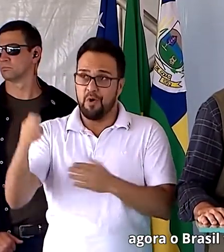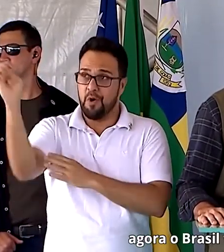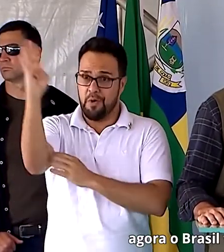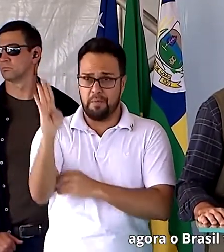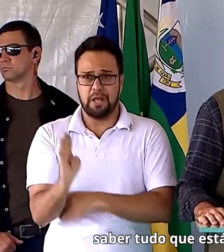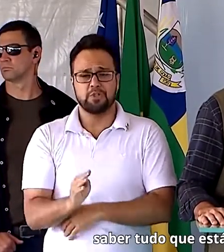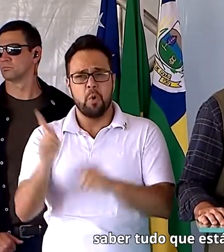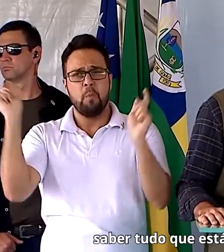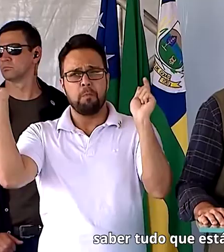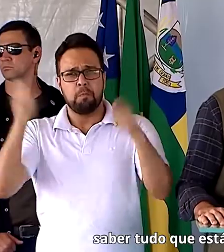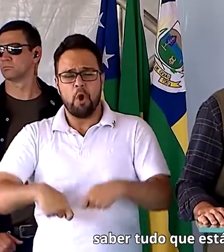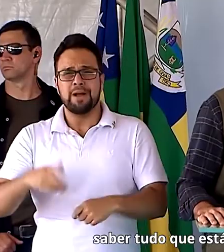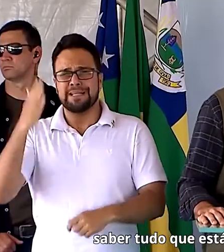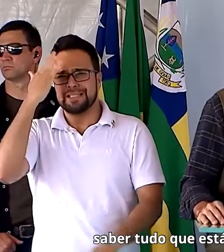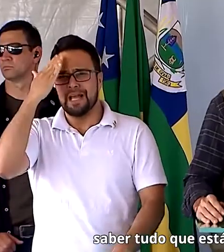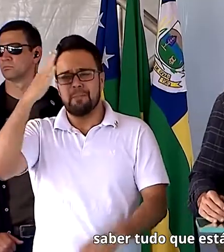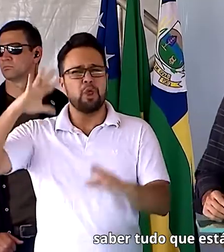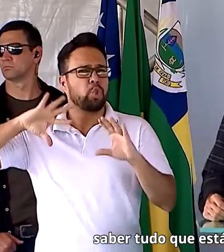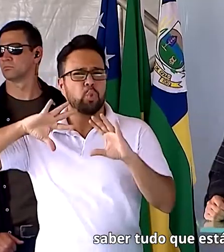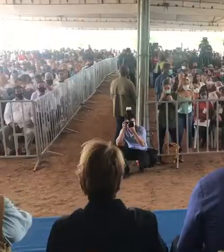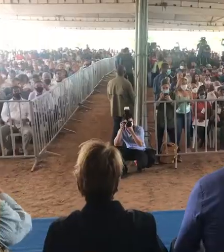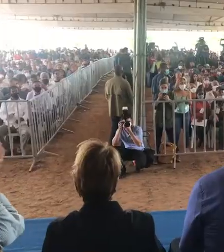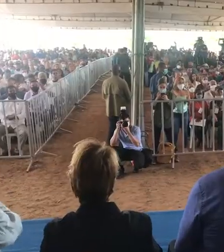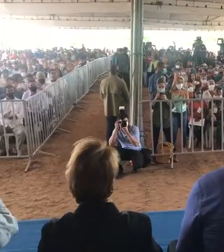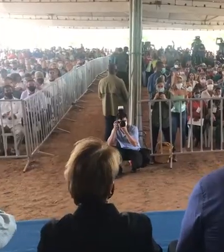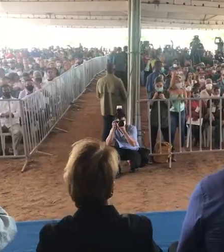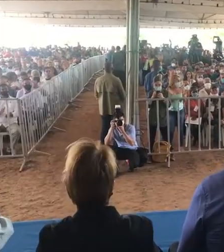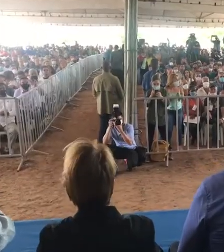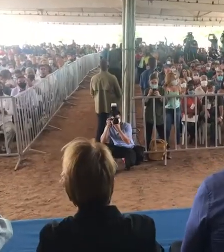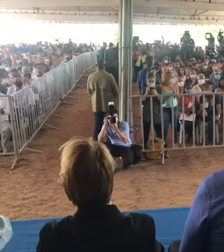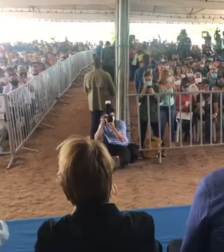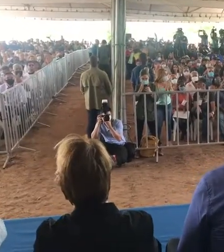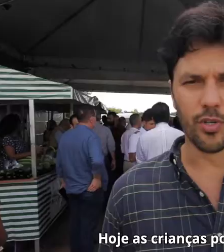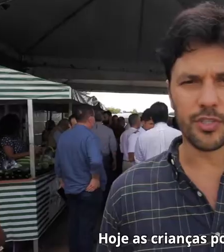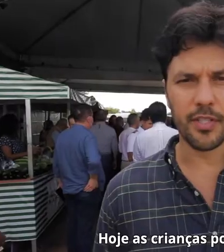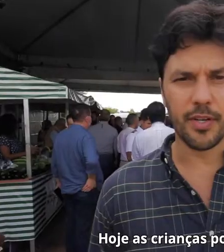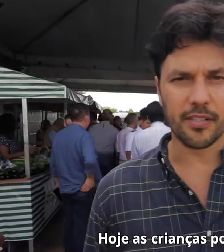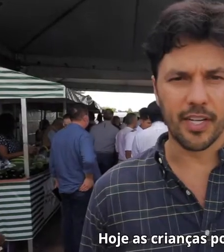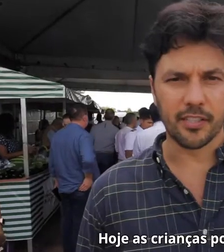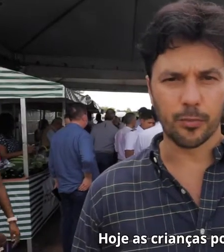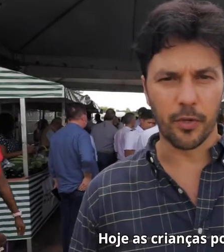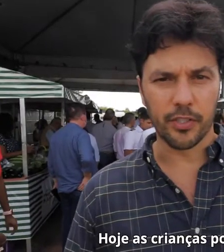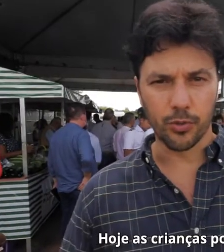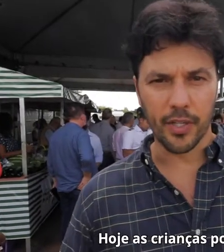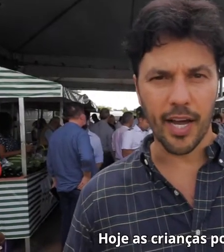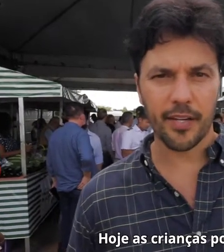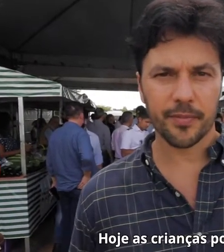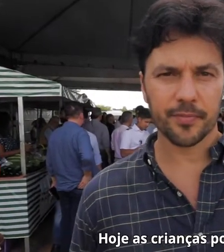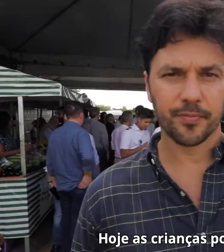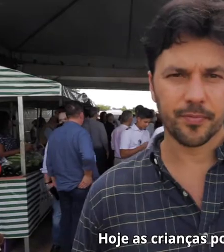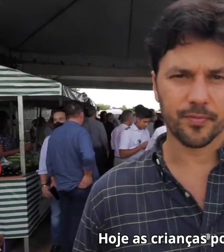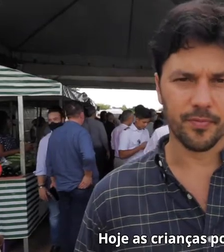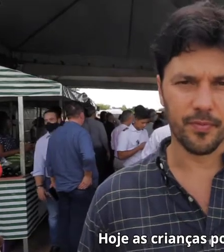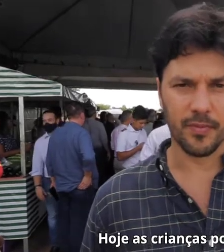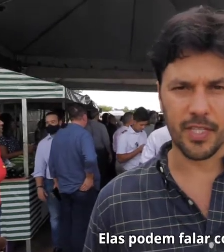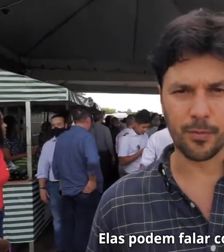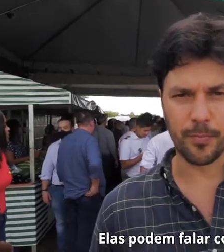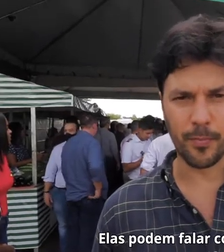poder saber tudo o que está acontecendo hoje as crianças podem estudar,